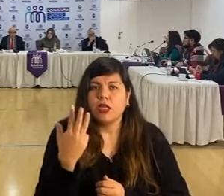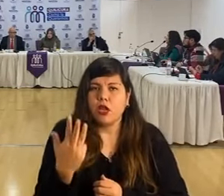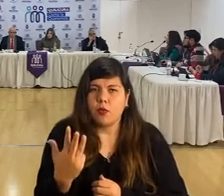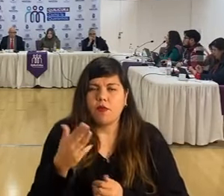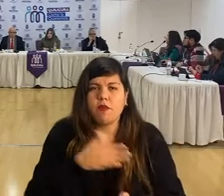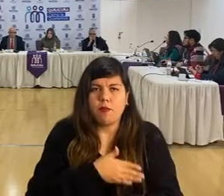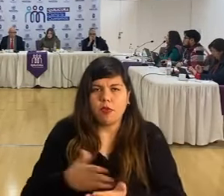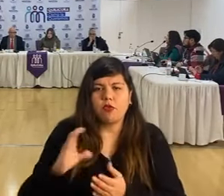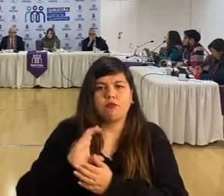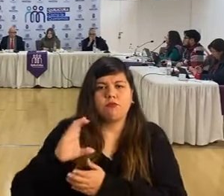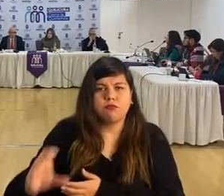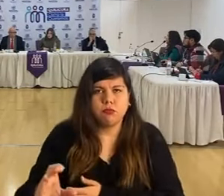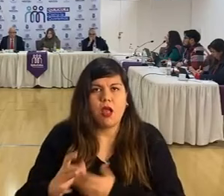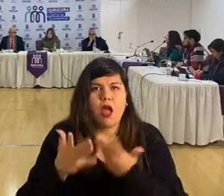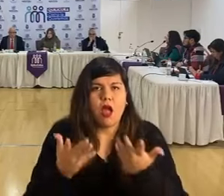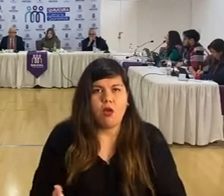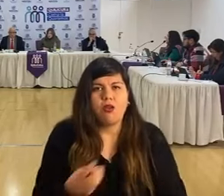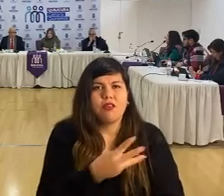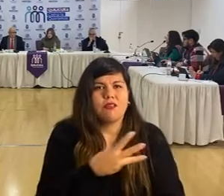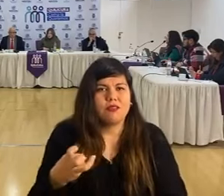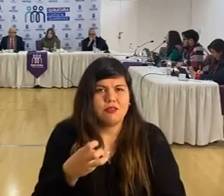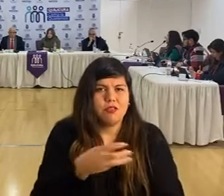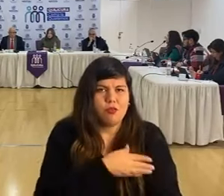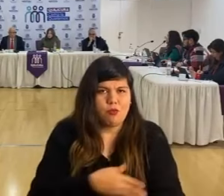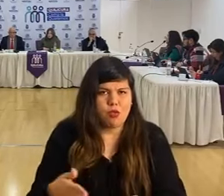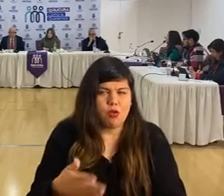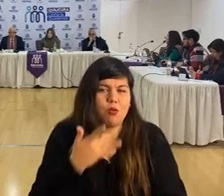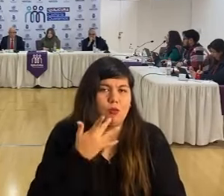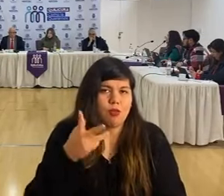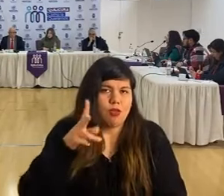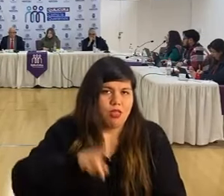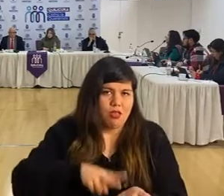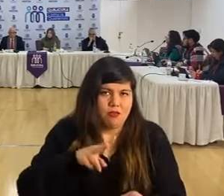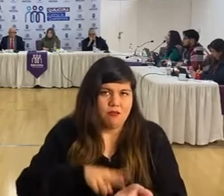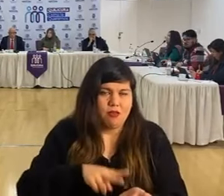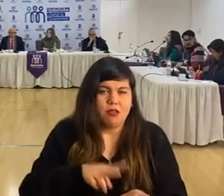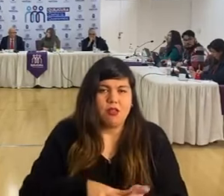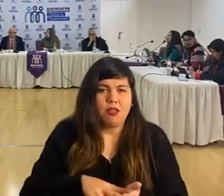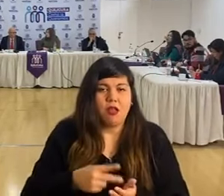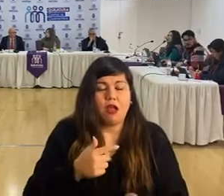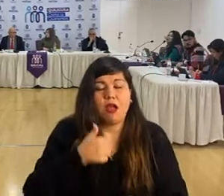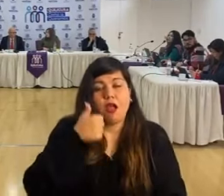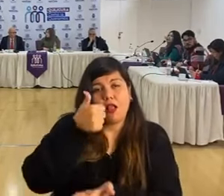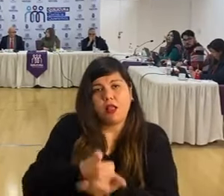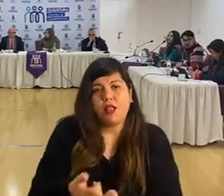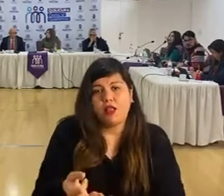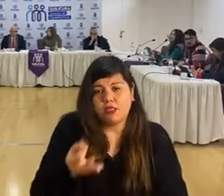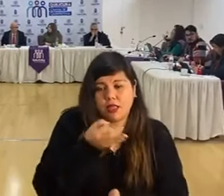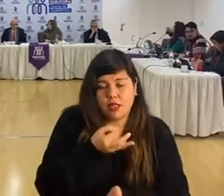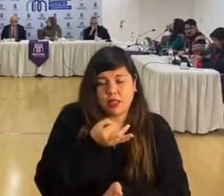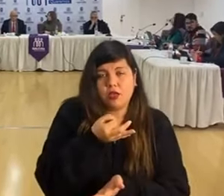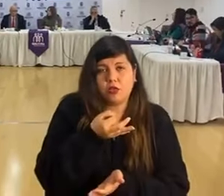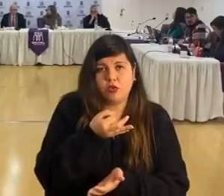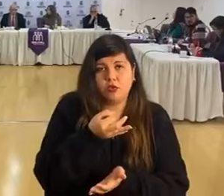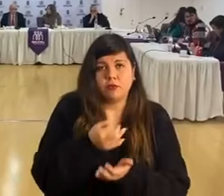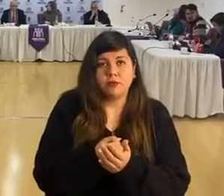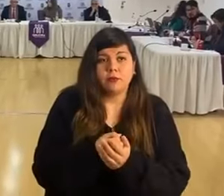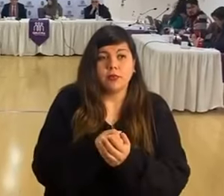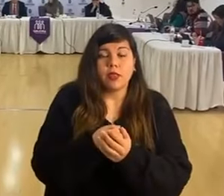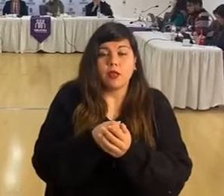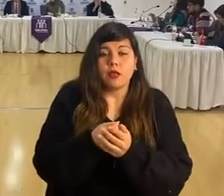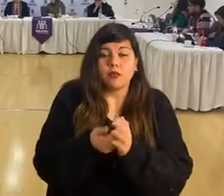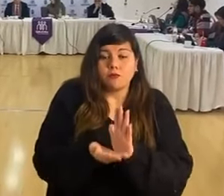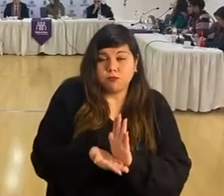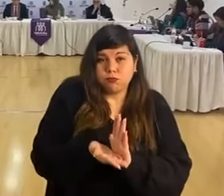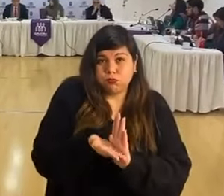Y este año son 300 millones, dado que efectivamente la alcaldesa nos señaló de que a mayor